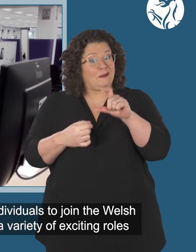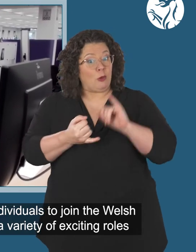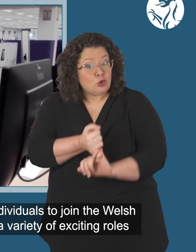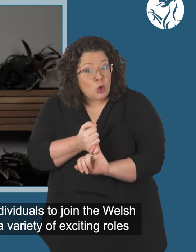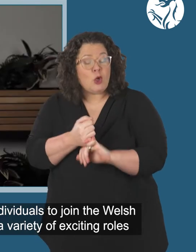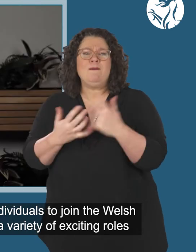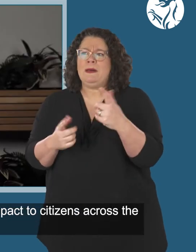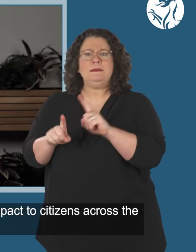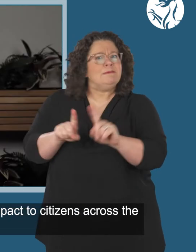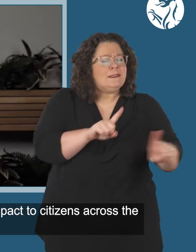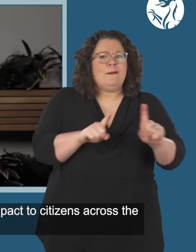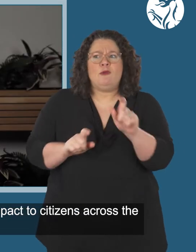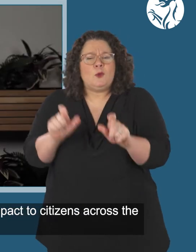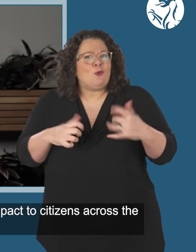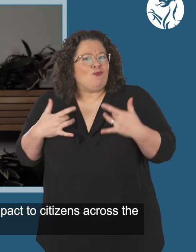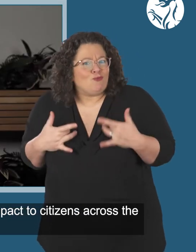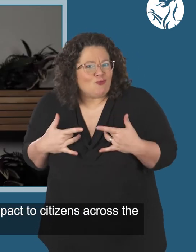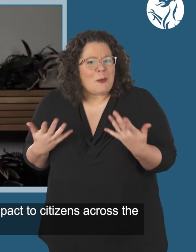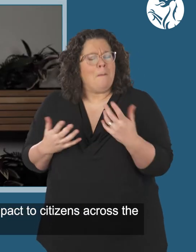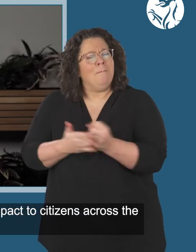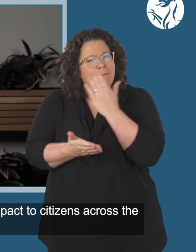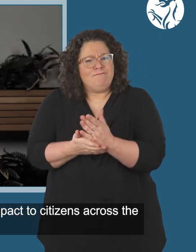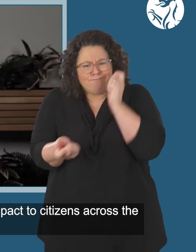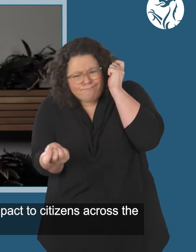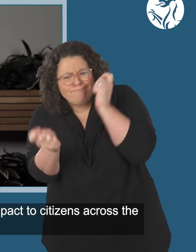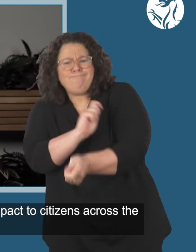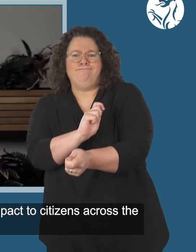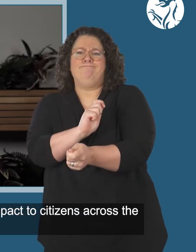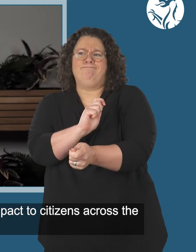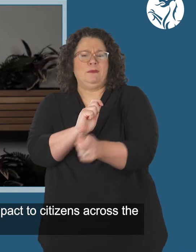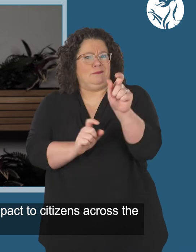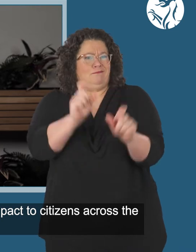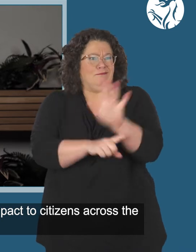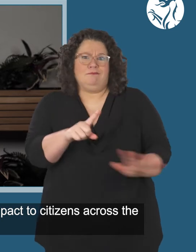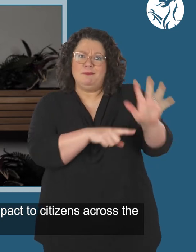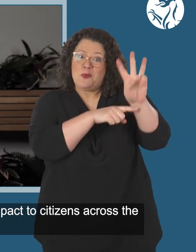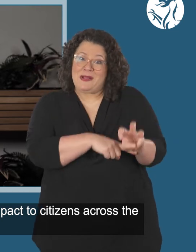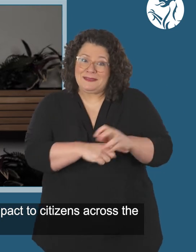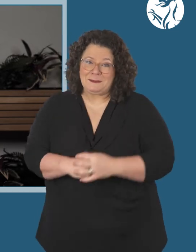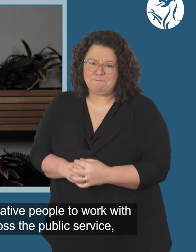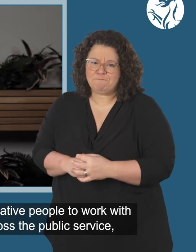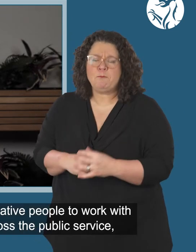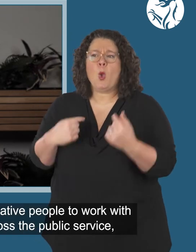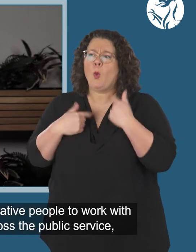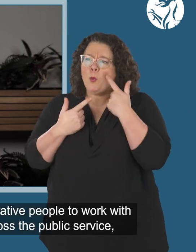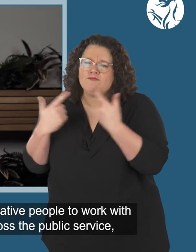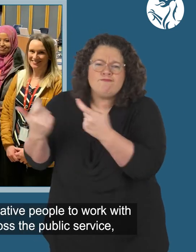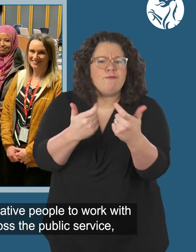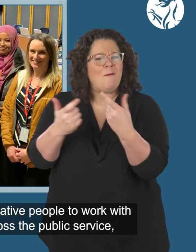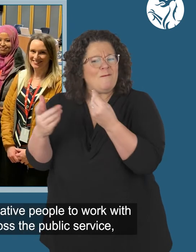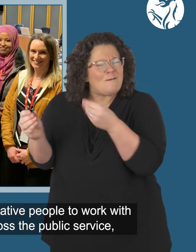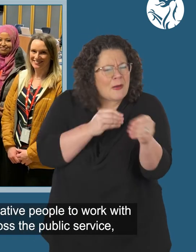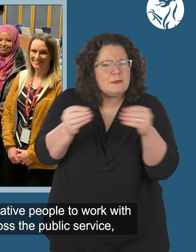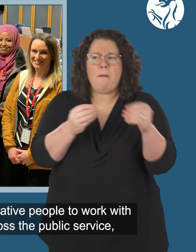of exciting roles to make a practical and positive impact to citizens across the country. We're searching for